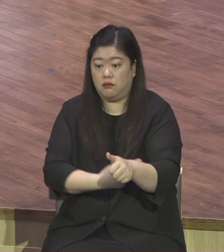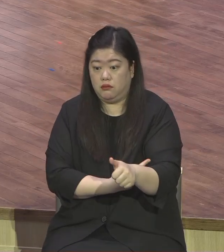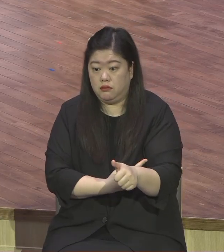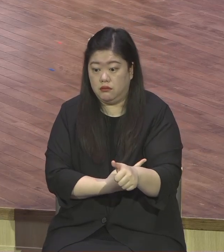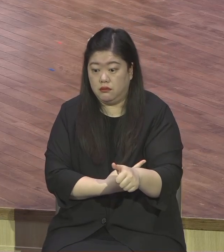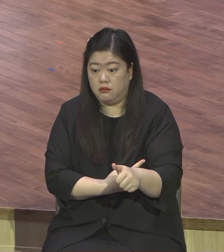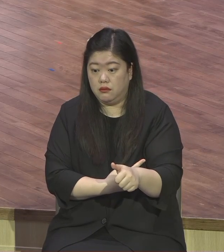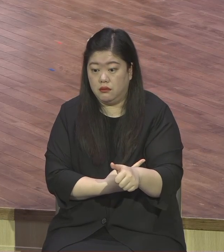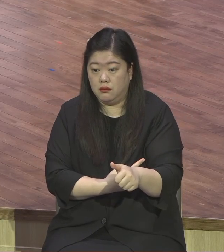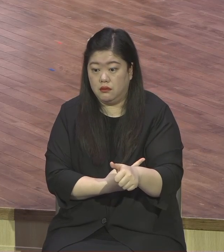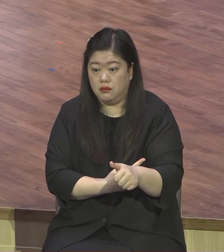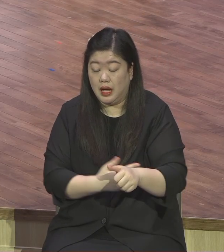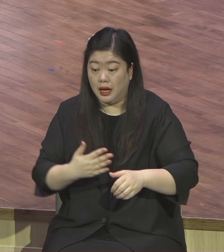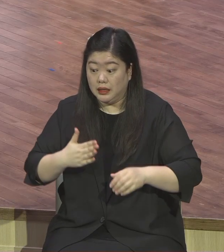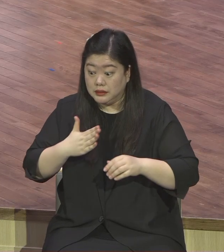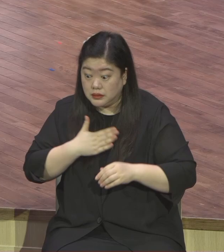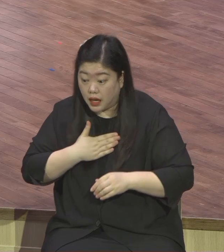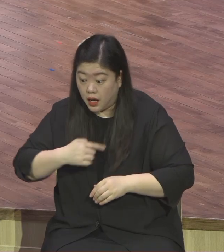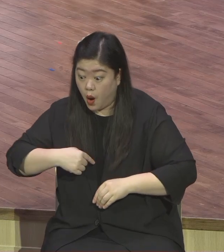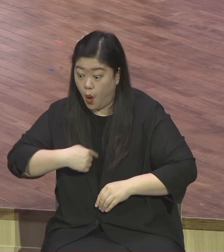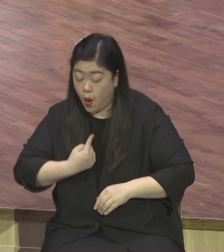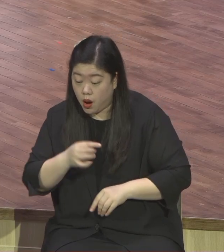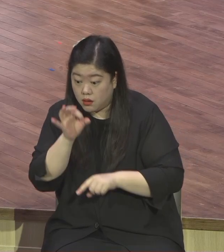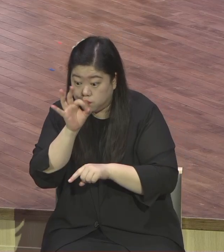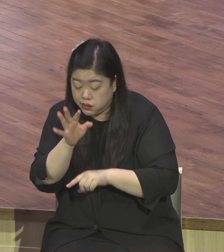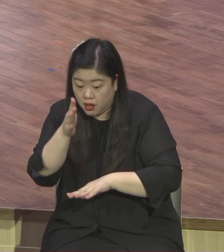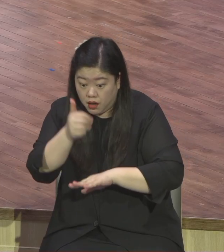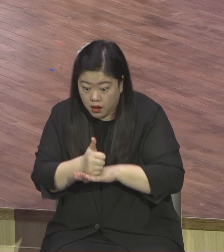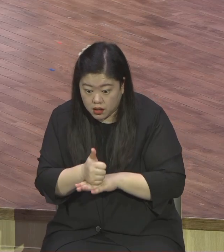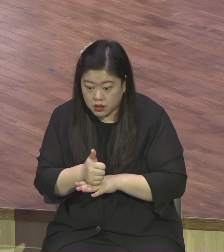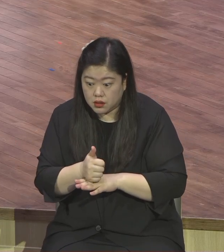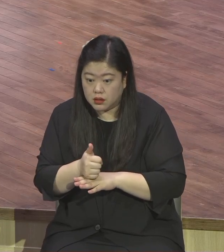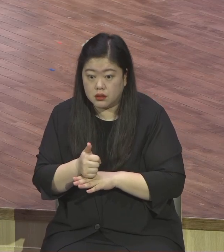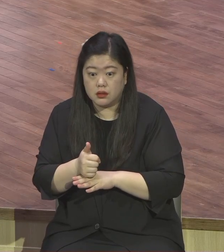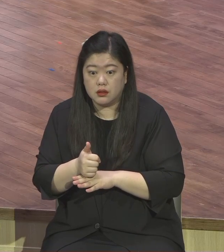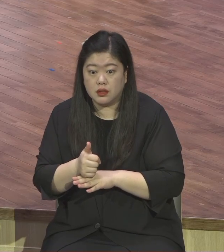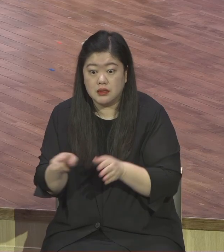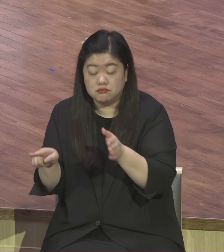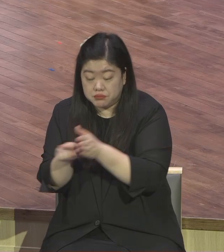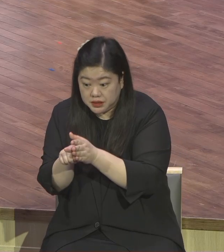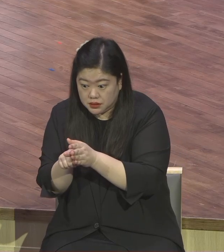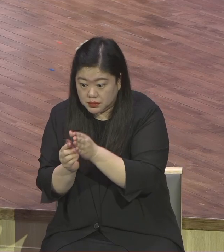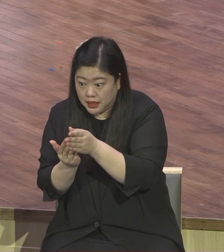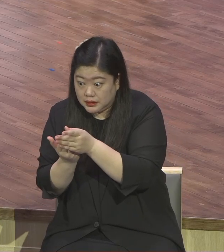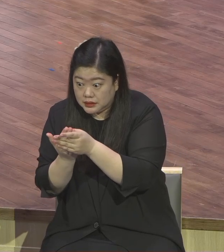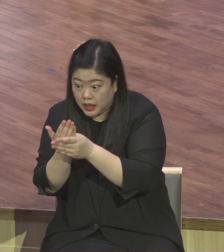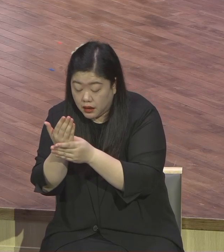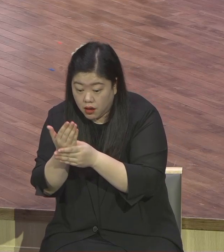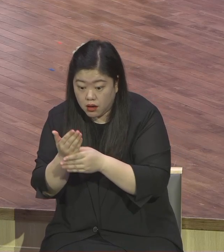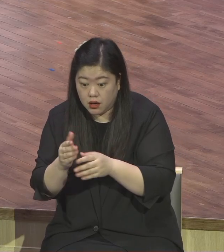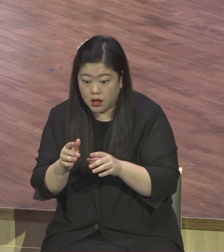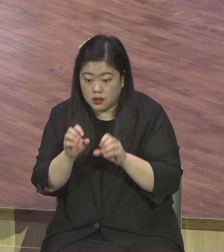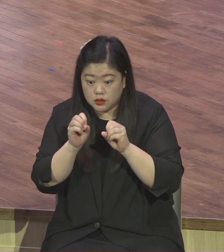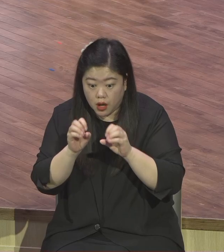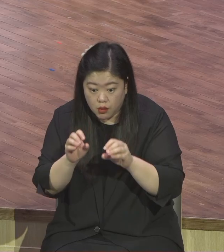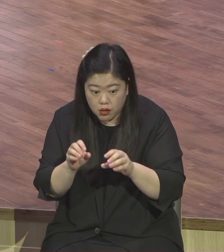없는 거예요 기도 힘으로 하는 거예요 그 위에 뭐가 옵니까 25시 하나님의 역사 영혼의 응답 속으로